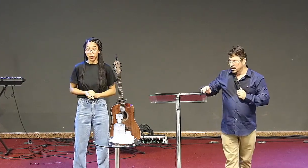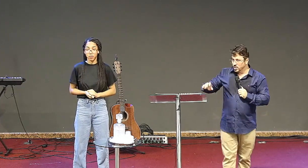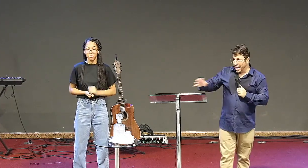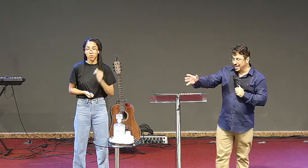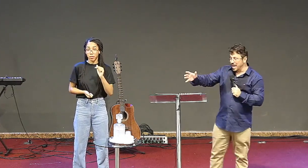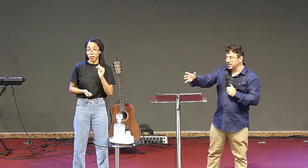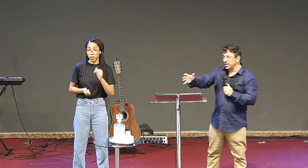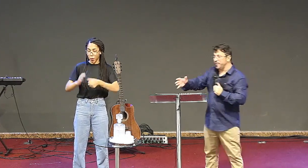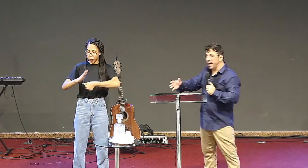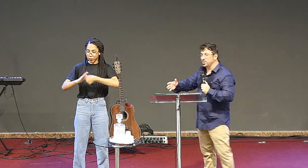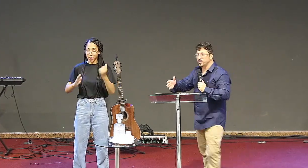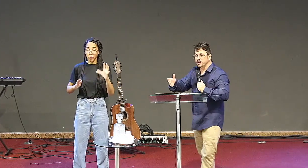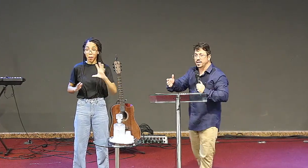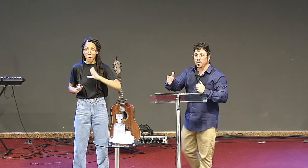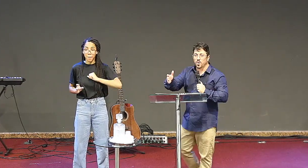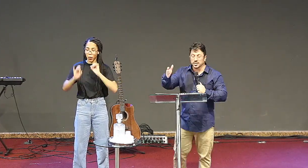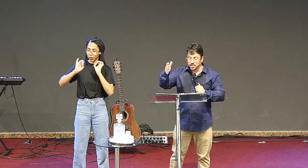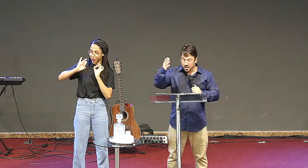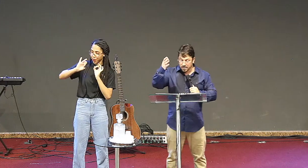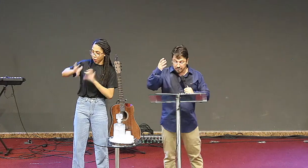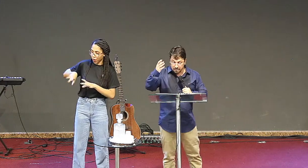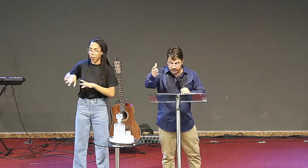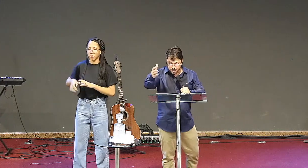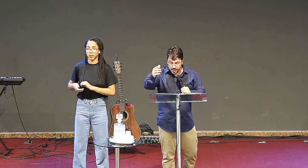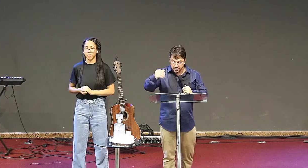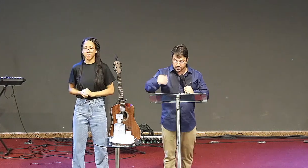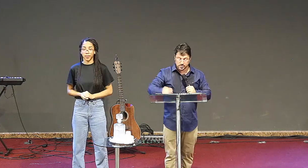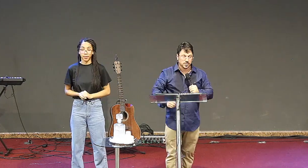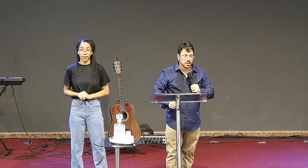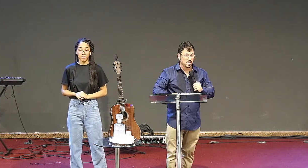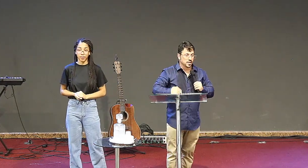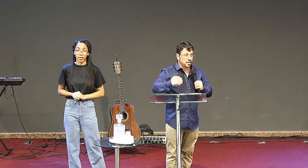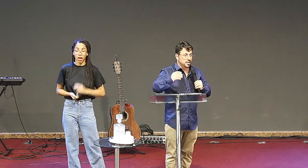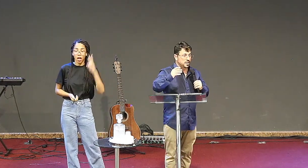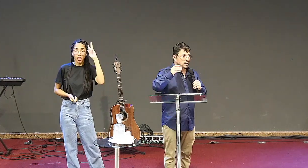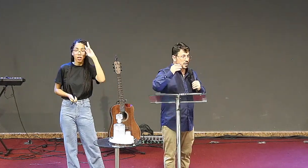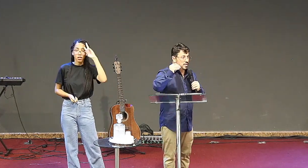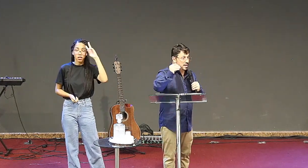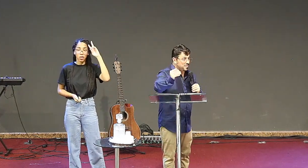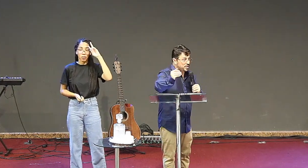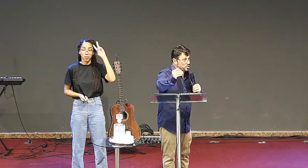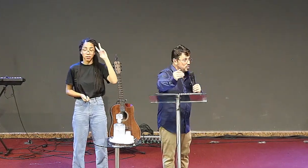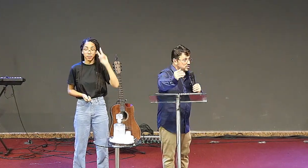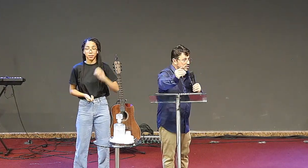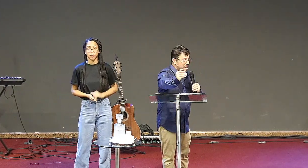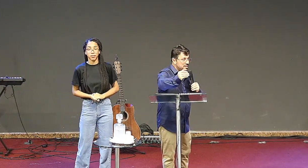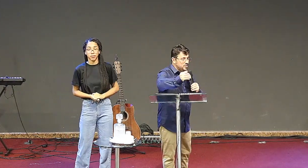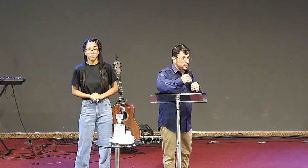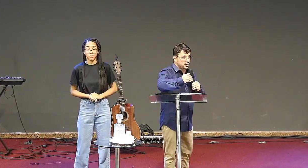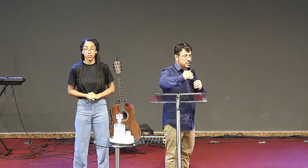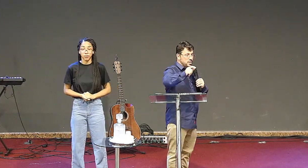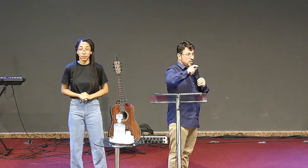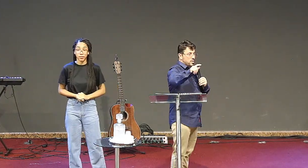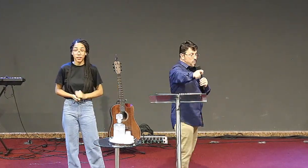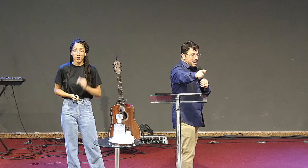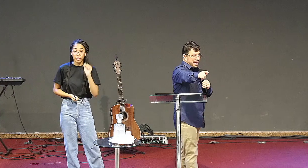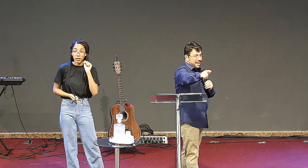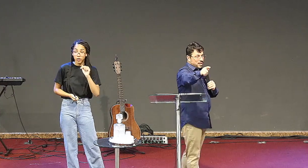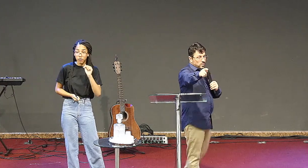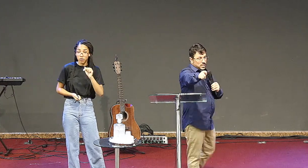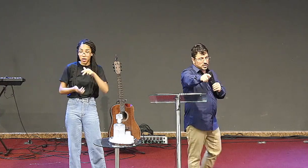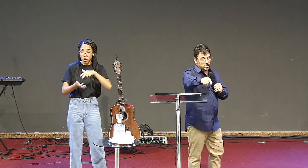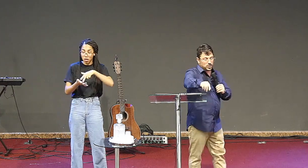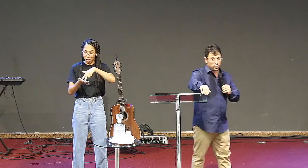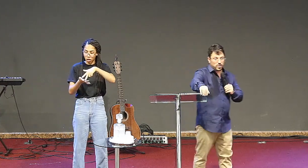o que que deve ser feito primeira coisa lembra lembra de onde caíste uma